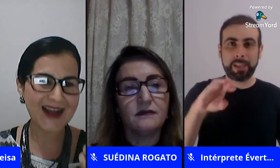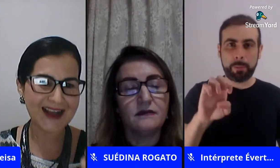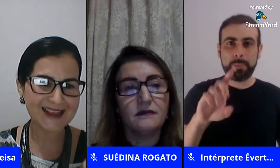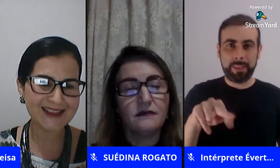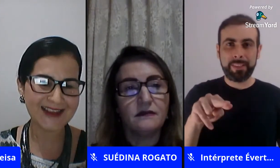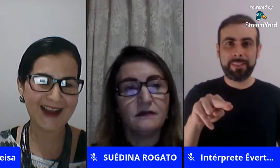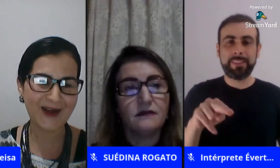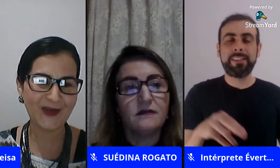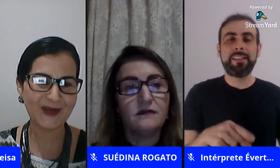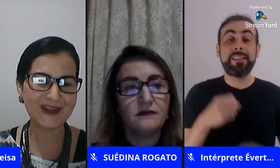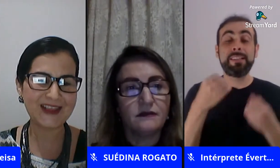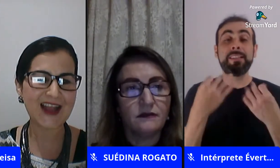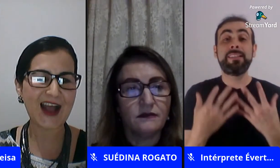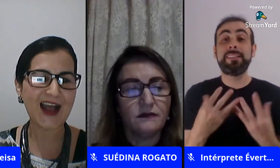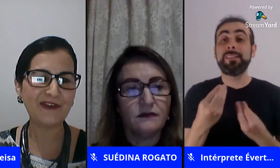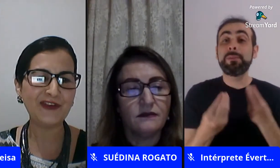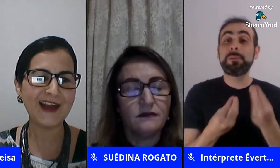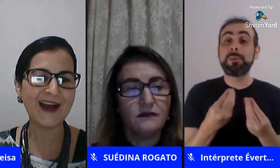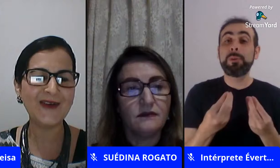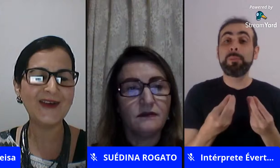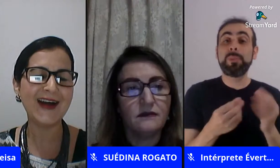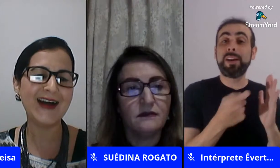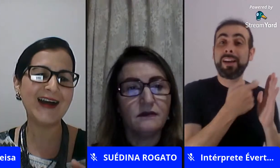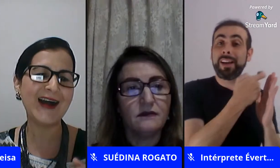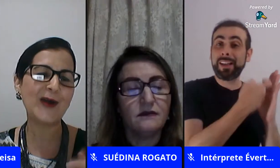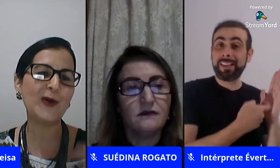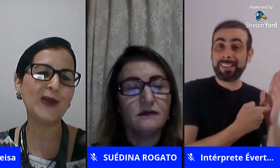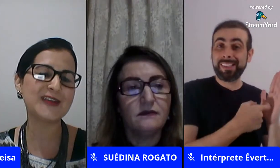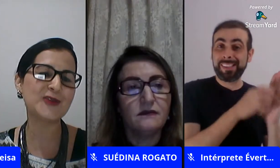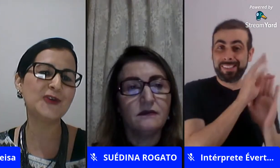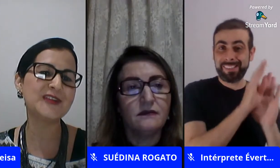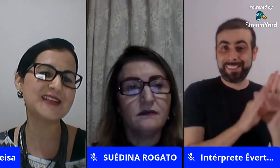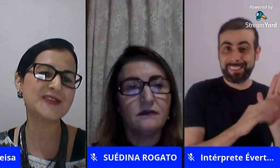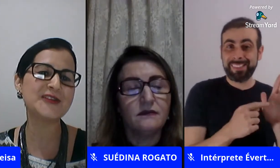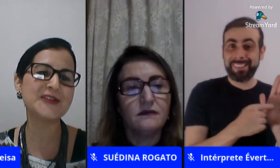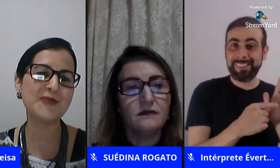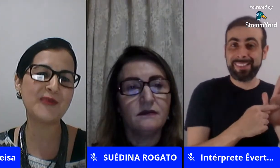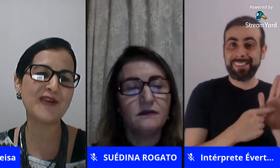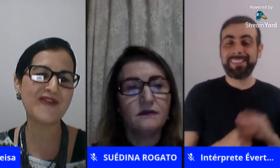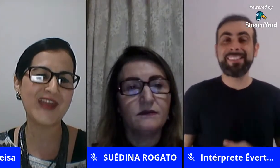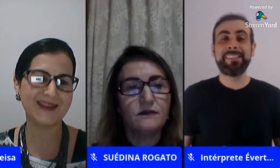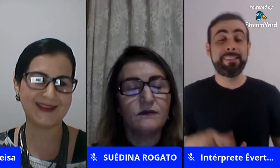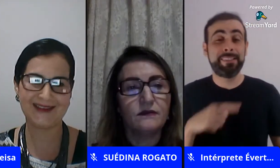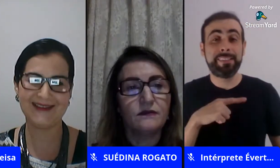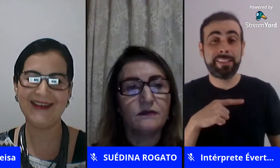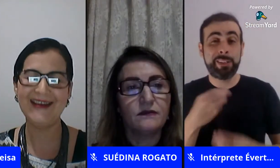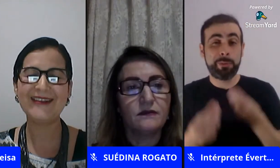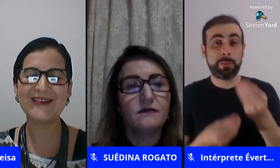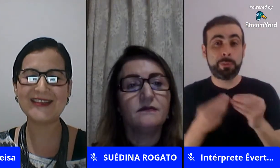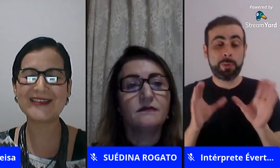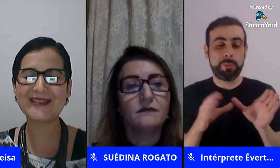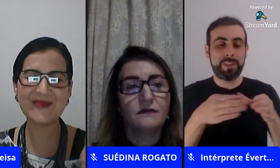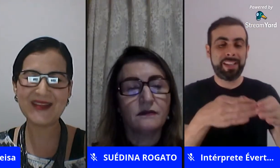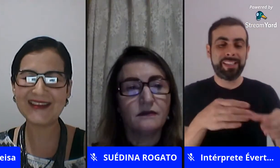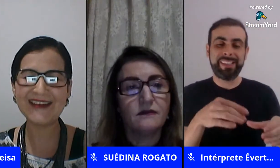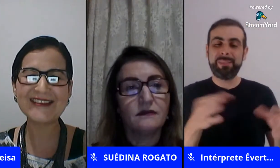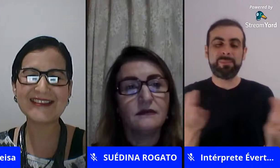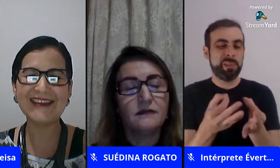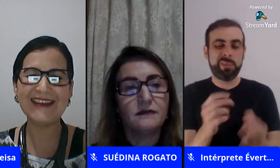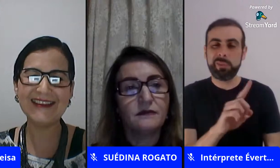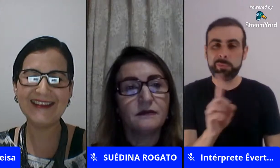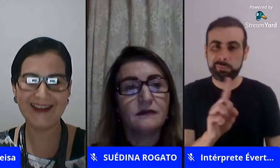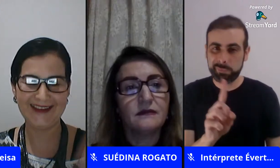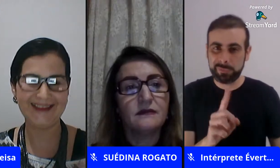mas aí ele coloca no texto afinal as colonizações são imperfeitas então as crianças também